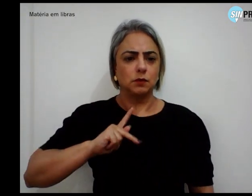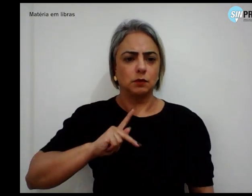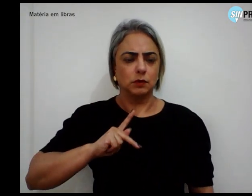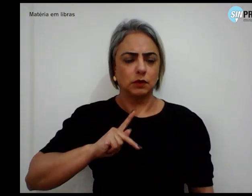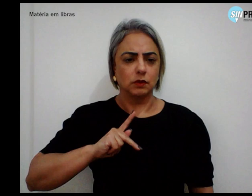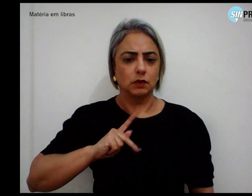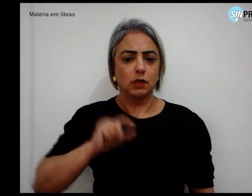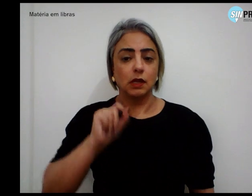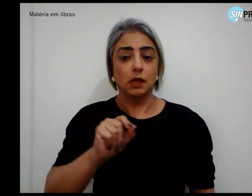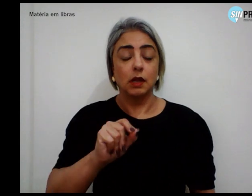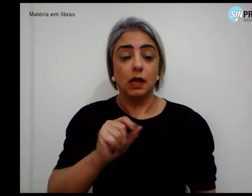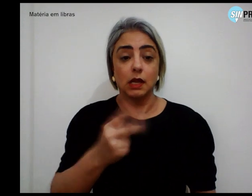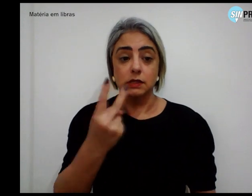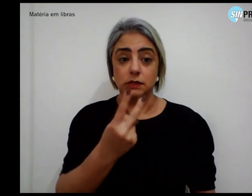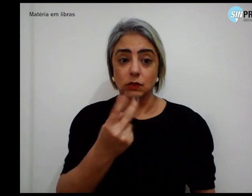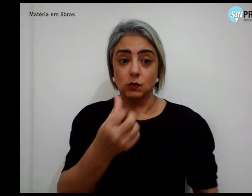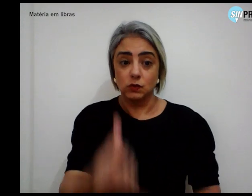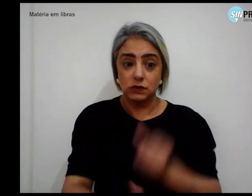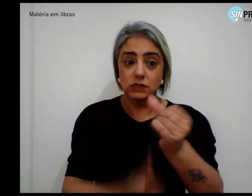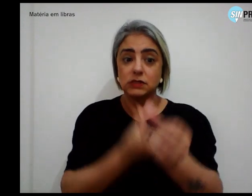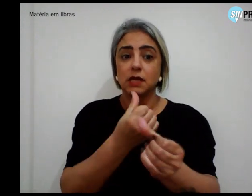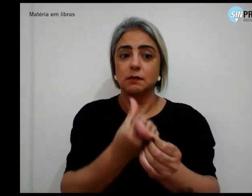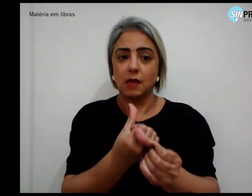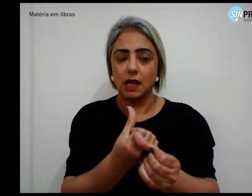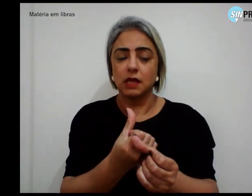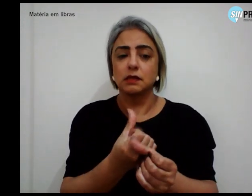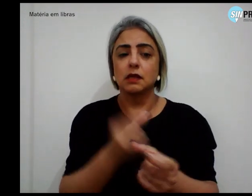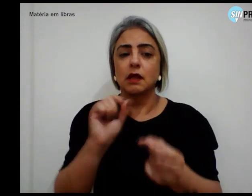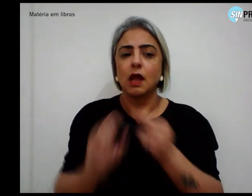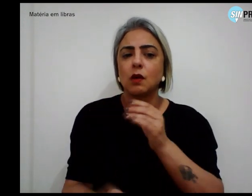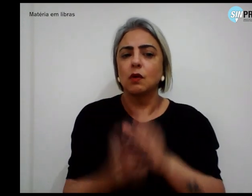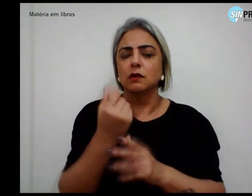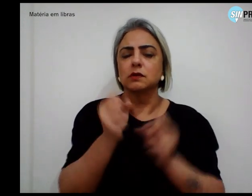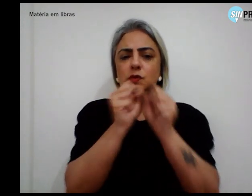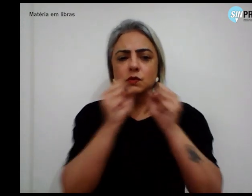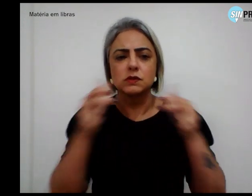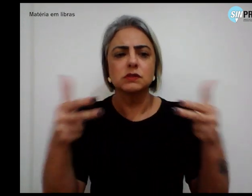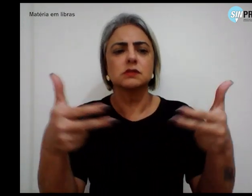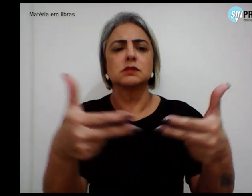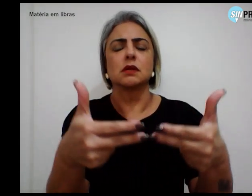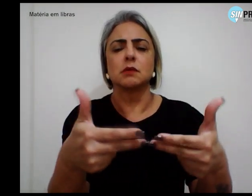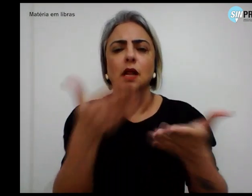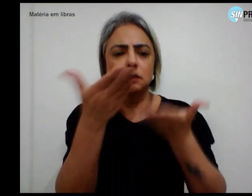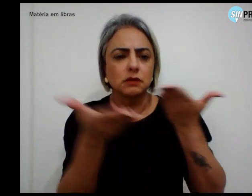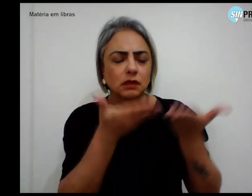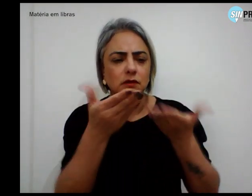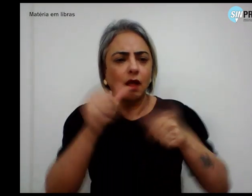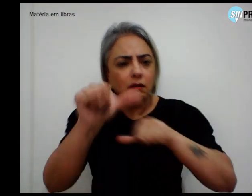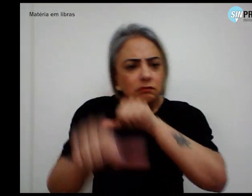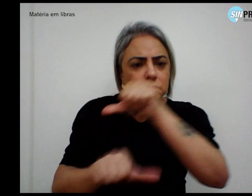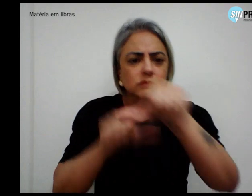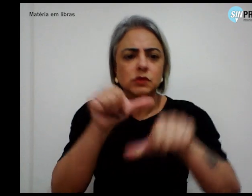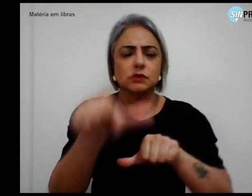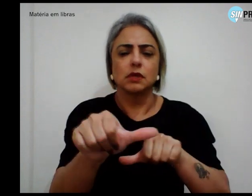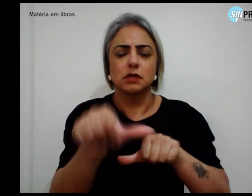Neste segundo semestre, será realizado um seminário para tratar das mudanças que serão